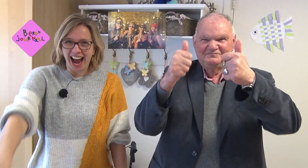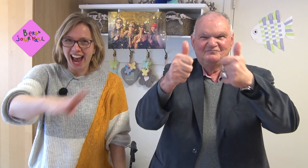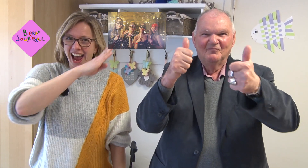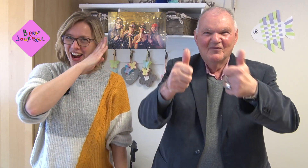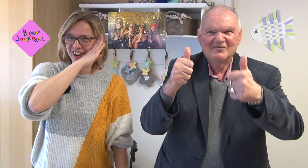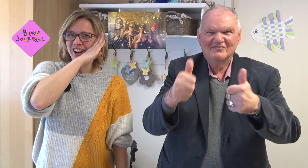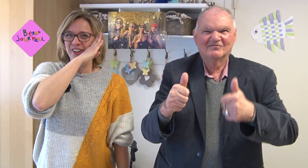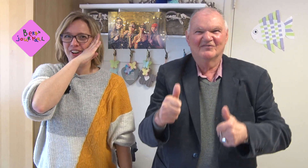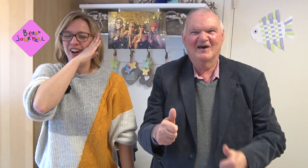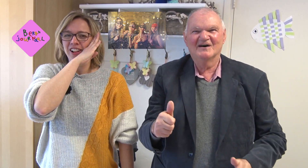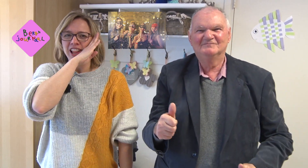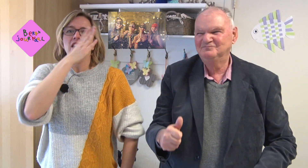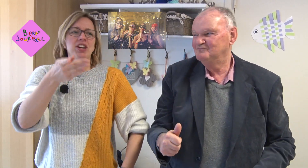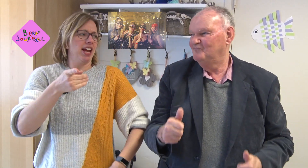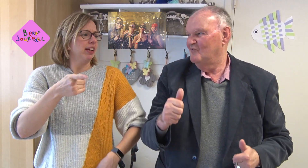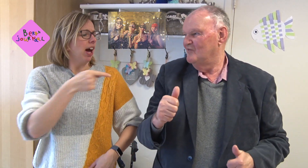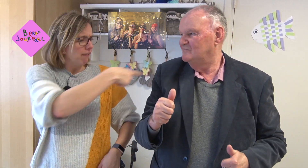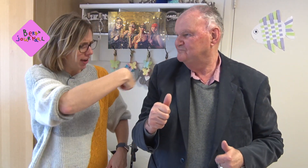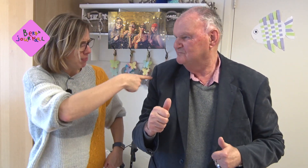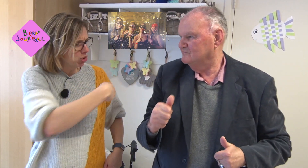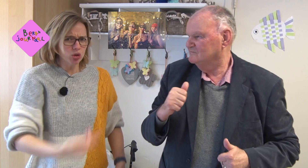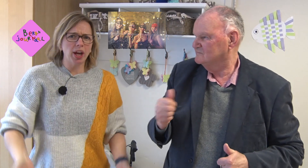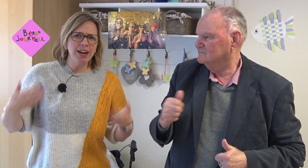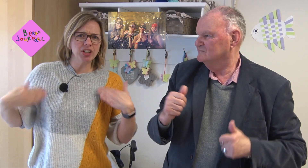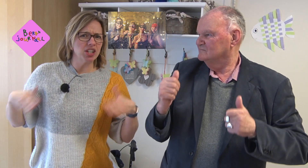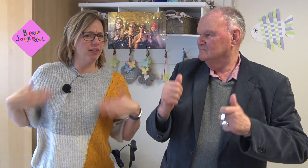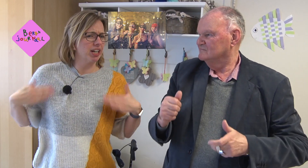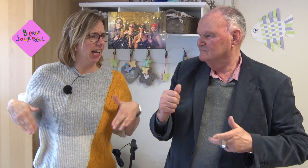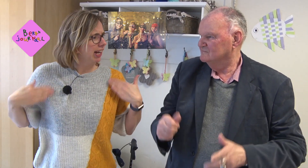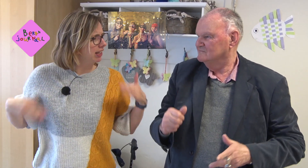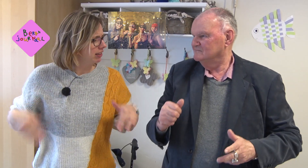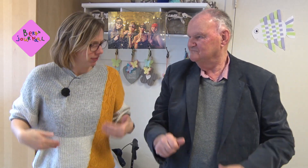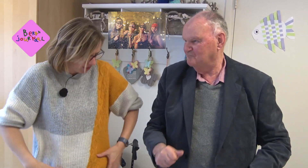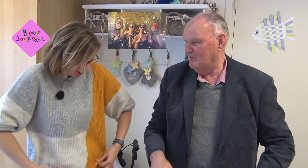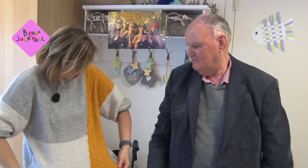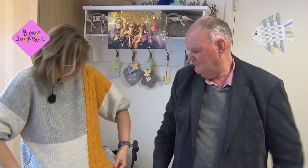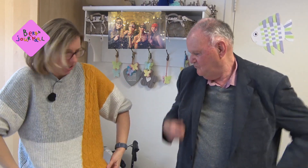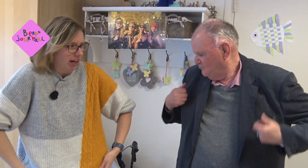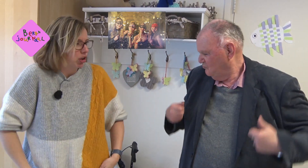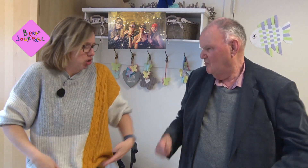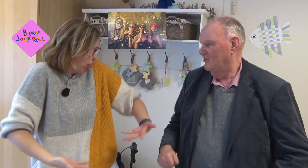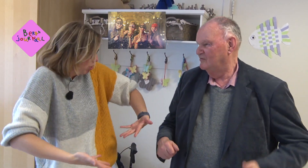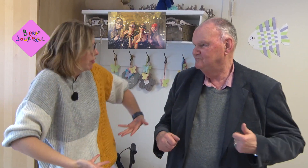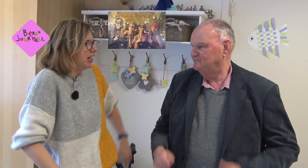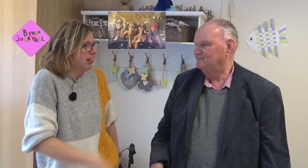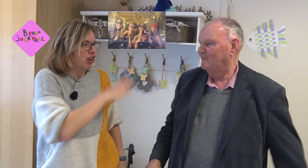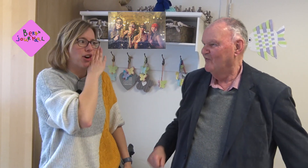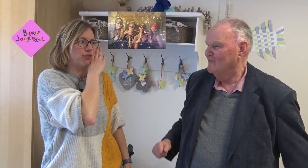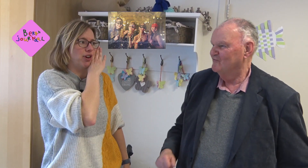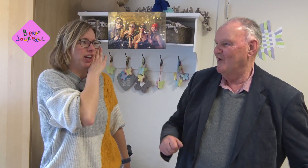carnaval oké nou wij moeten ons nog eventjes gaan verkleden want nou ja zo kunnen we niet naar de carnaval je